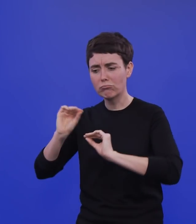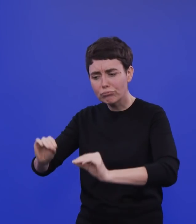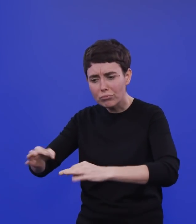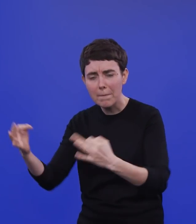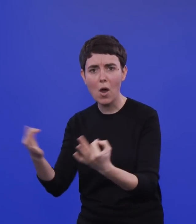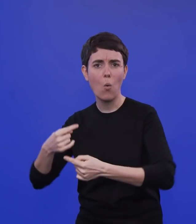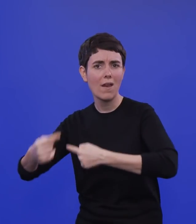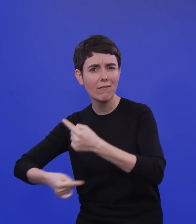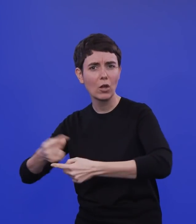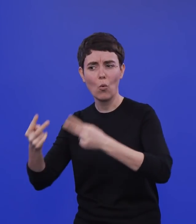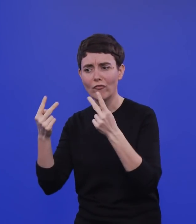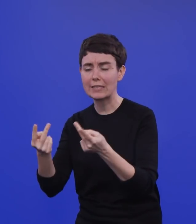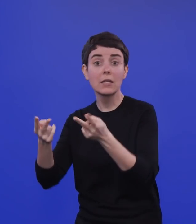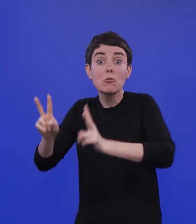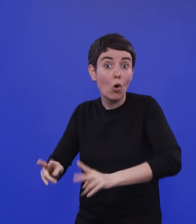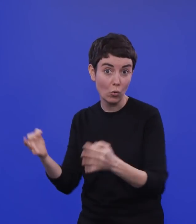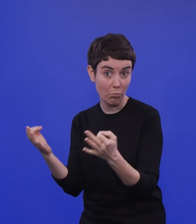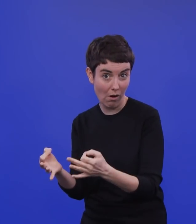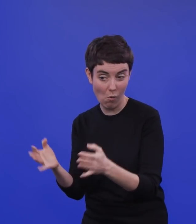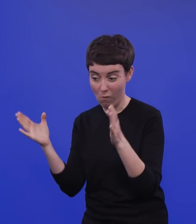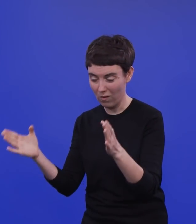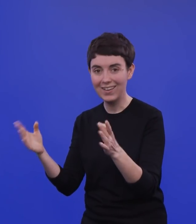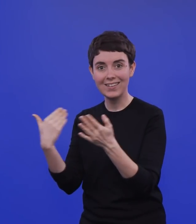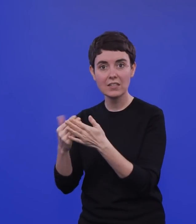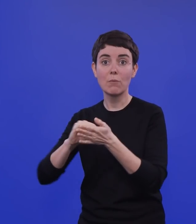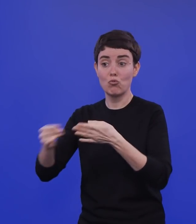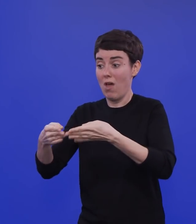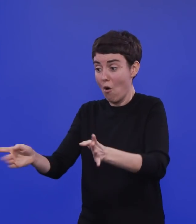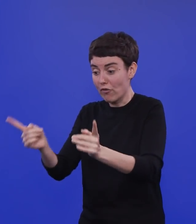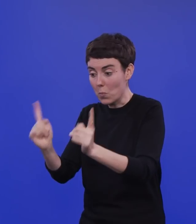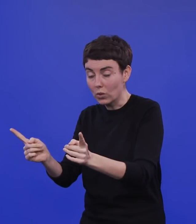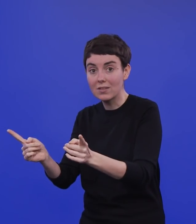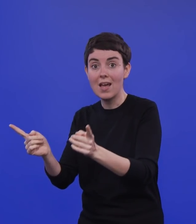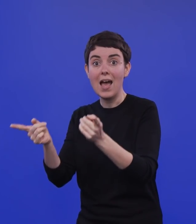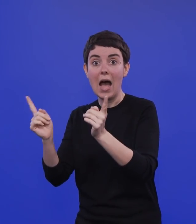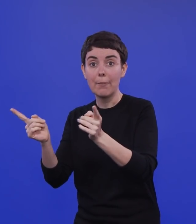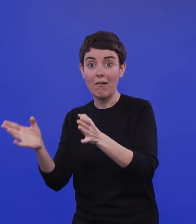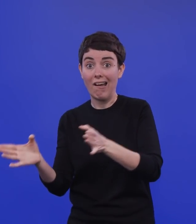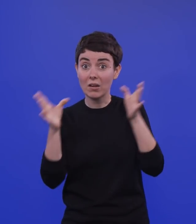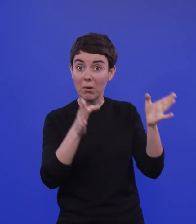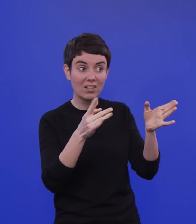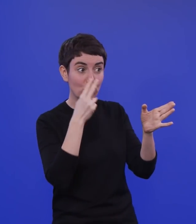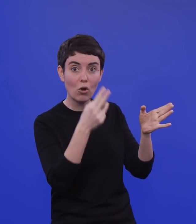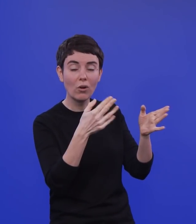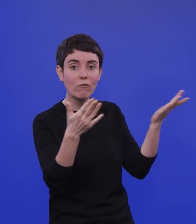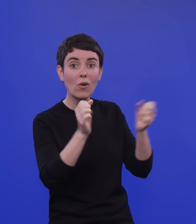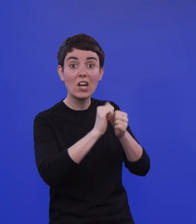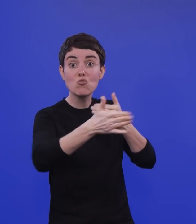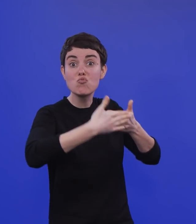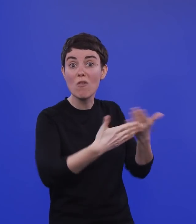aktiv zu haben, andererseits man dann ja irgendwo anders schauen müsste, wo noch Lücken sind. beispielsweise dann dieses große